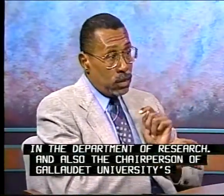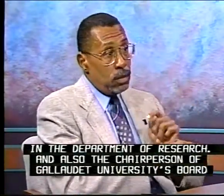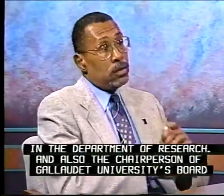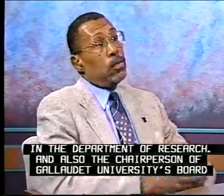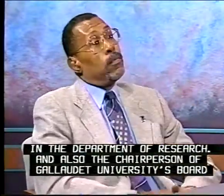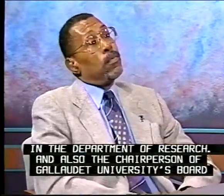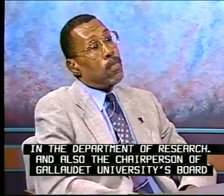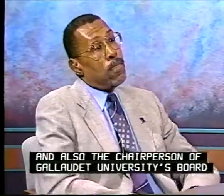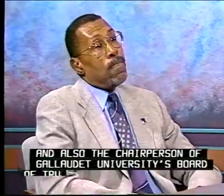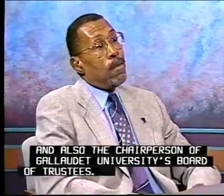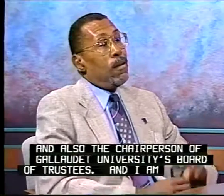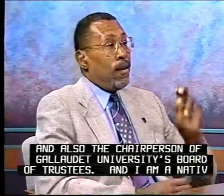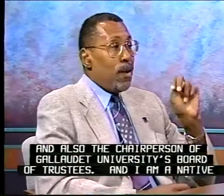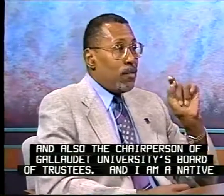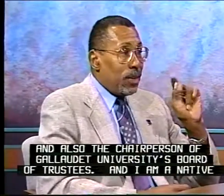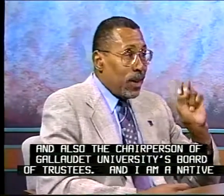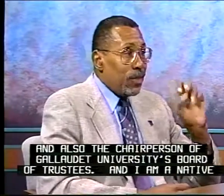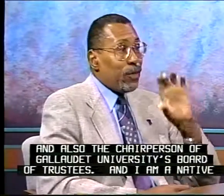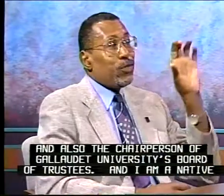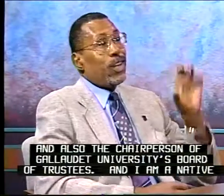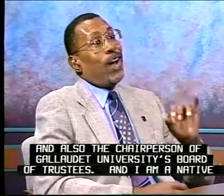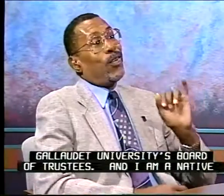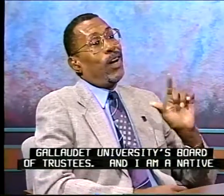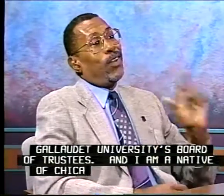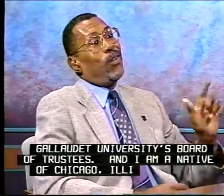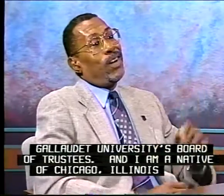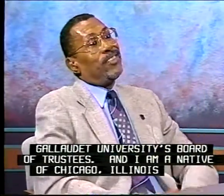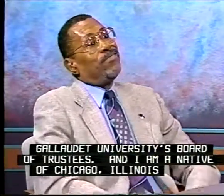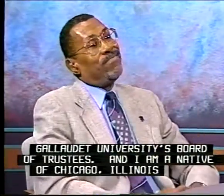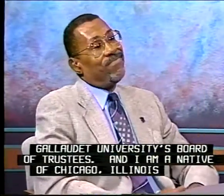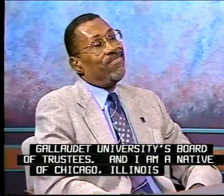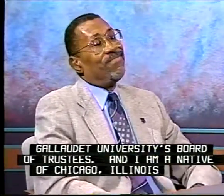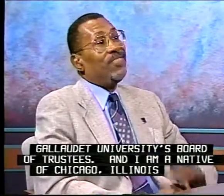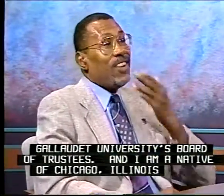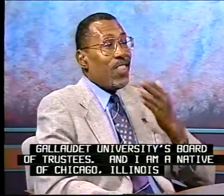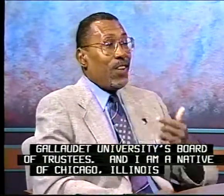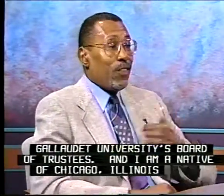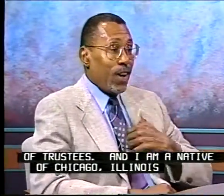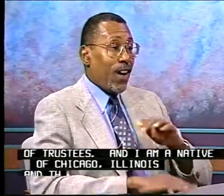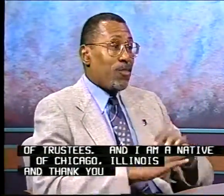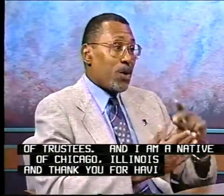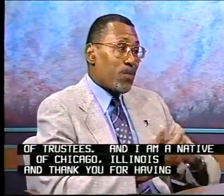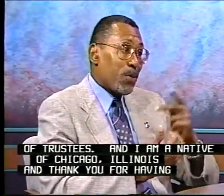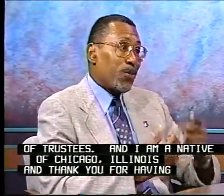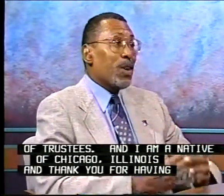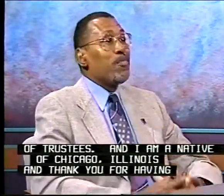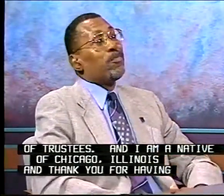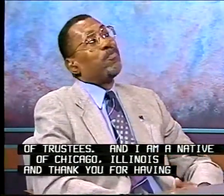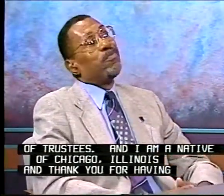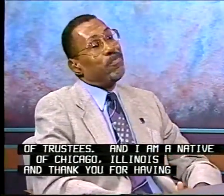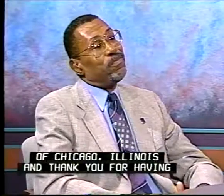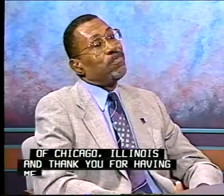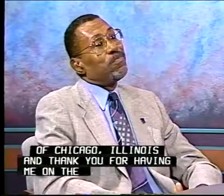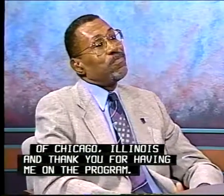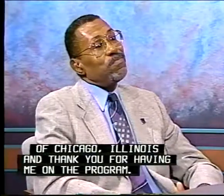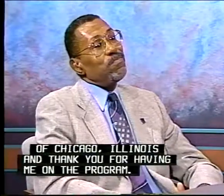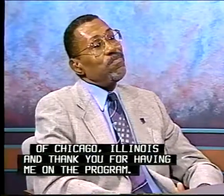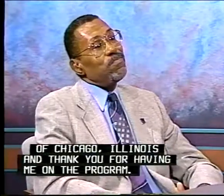University's Board of Trustees. Native of Chicago. And I'm a native of Chicago, Illinois. Thank you very much. And thank you for having me on the program. Well, I was